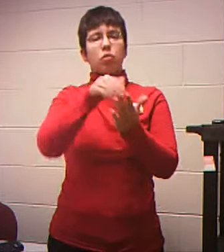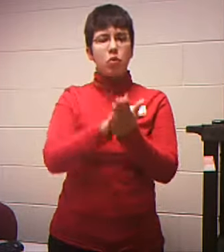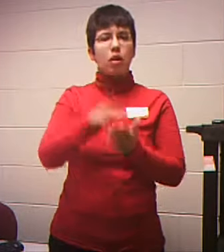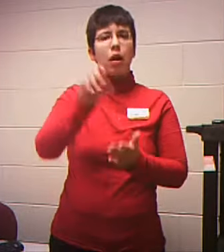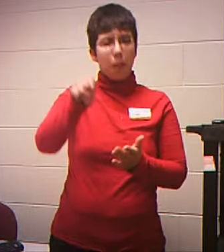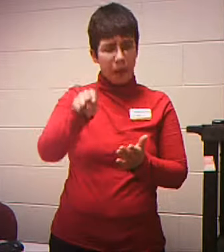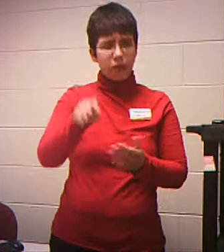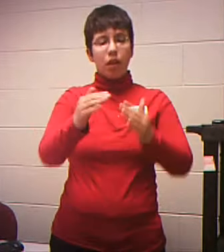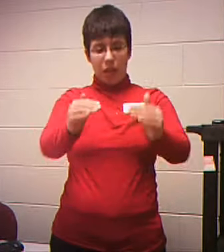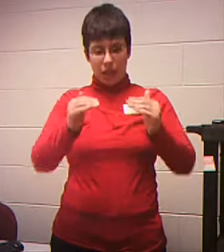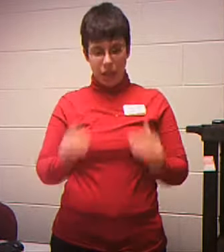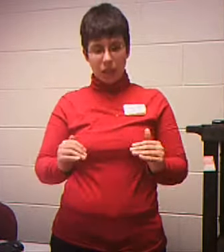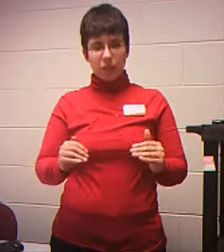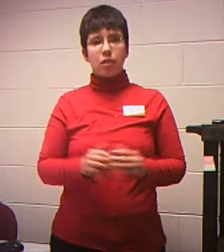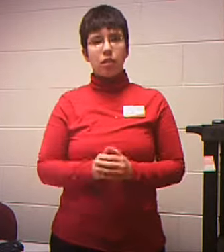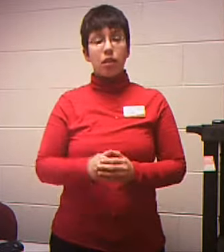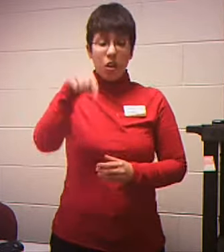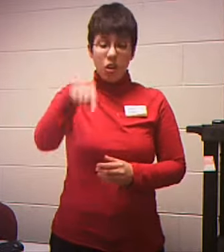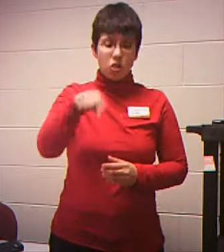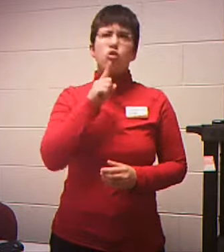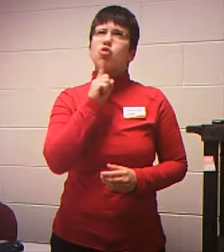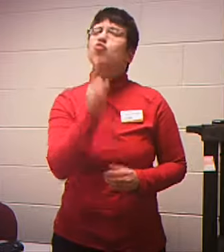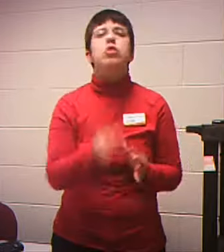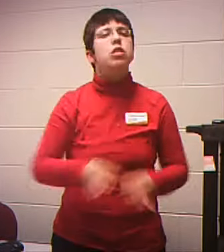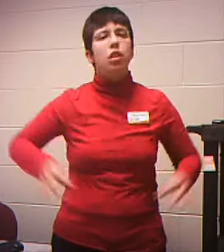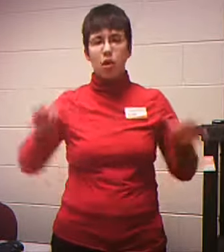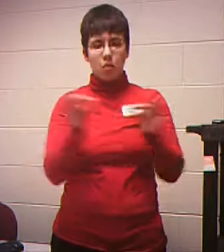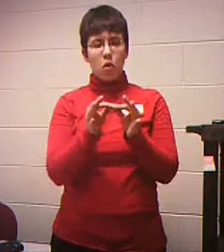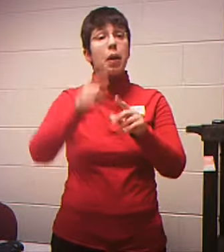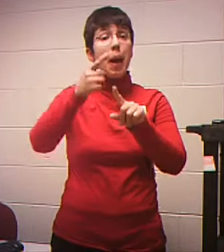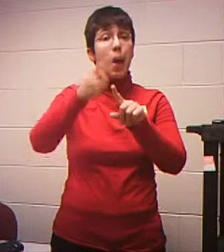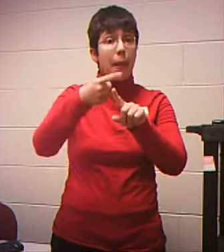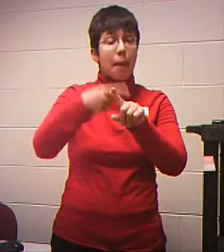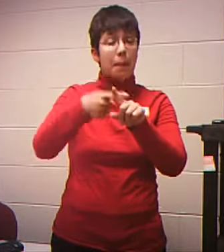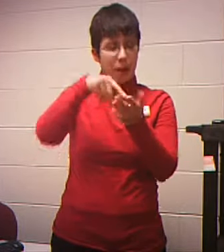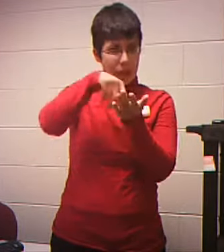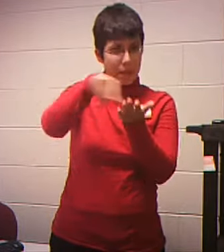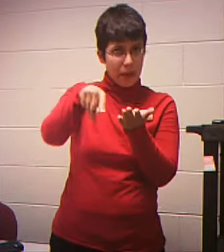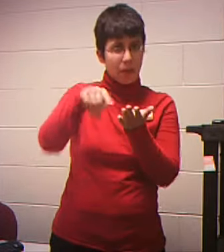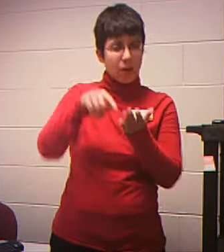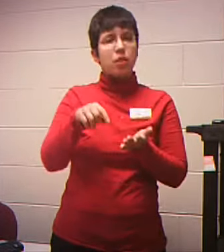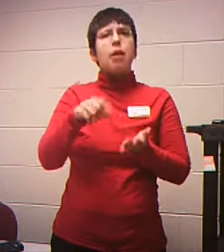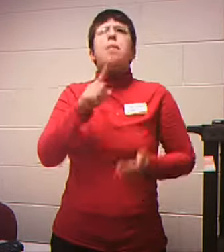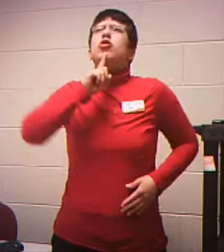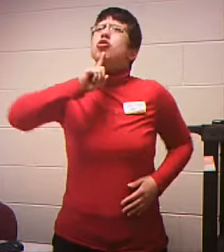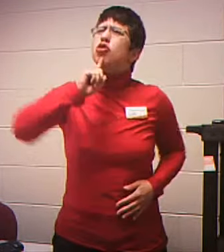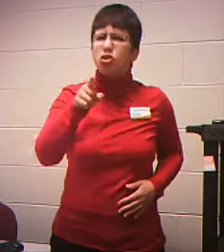Here Now this is Important Where it Says monthly Payment Make sure You put The minimum Month